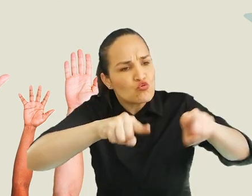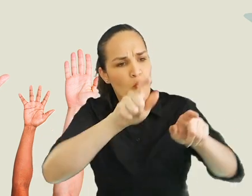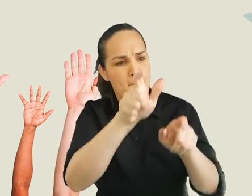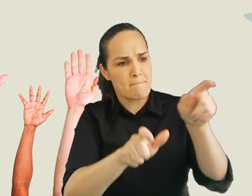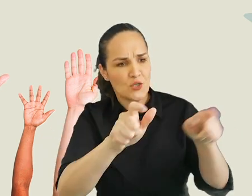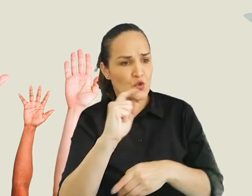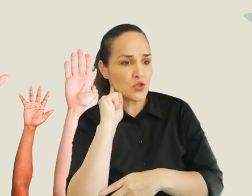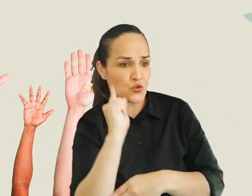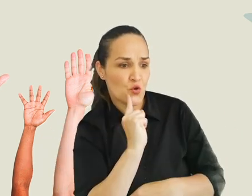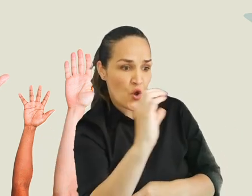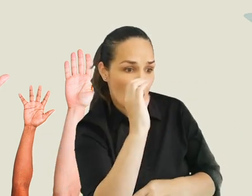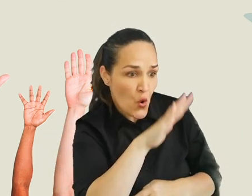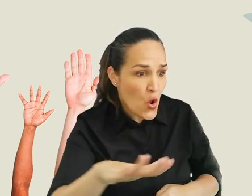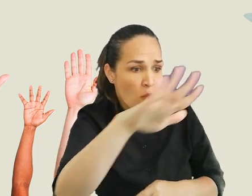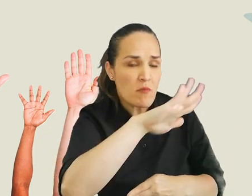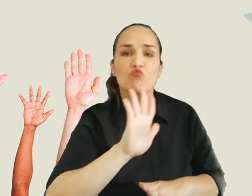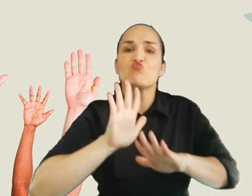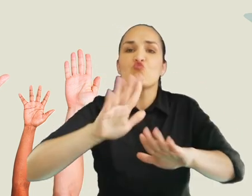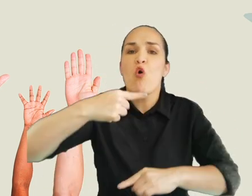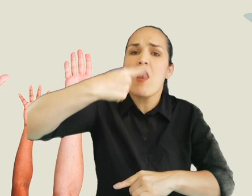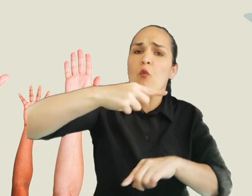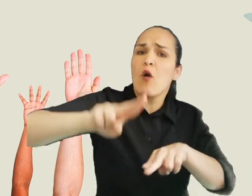como lengua natural de las personas sordas de Colombia